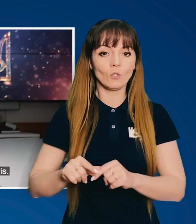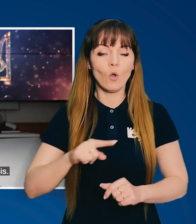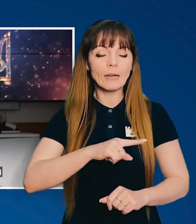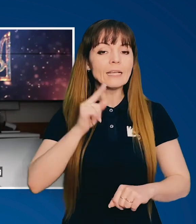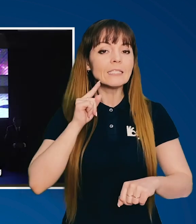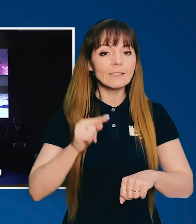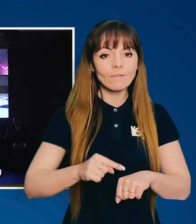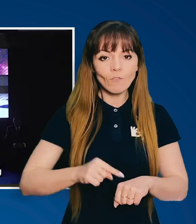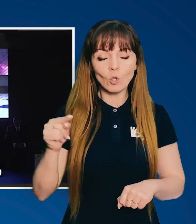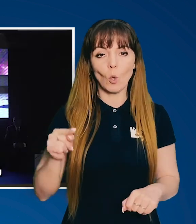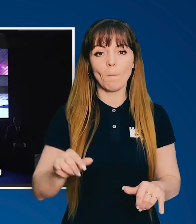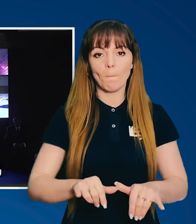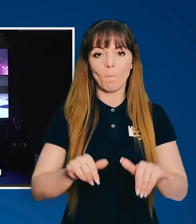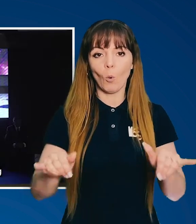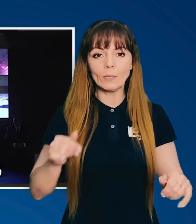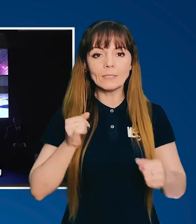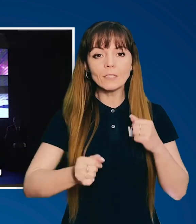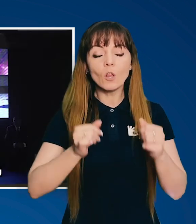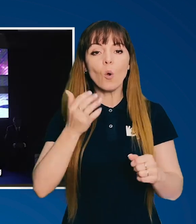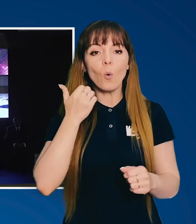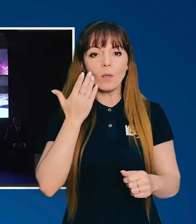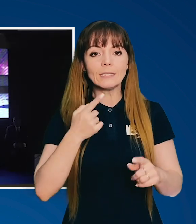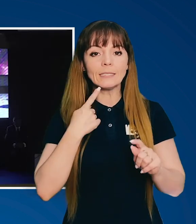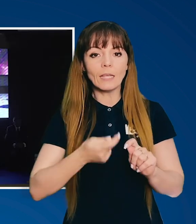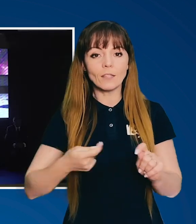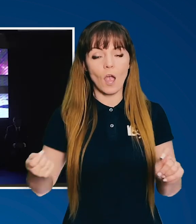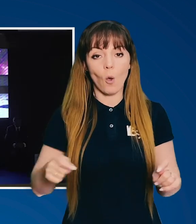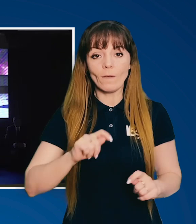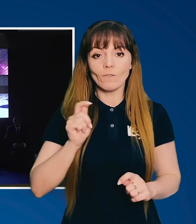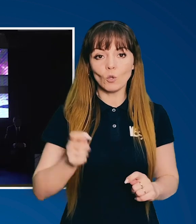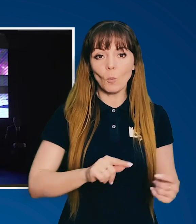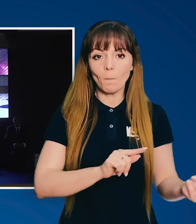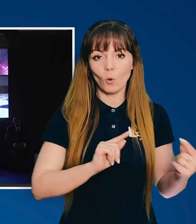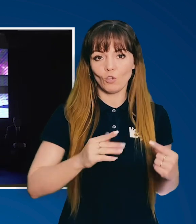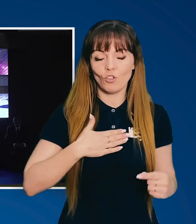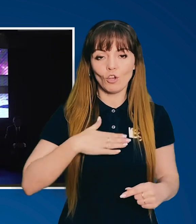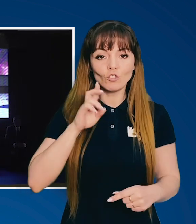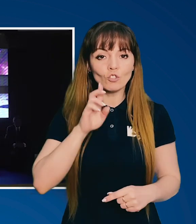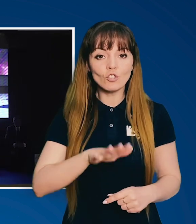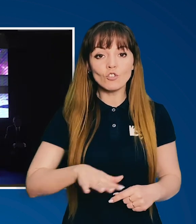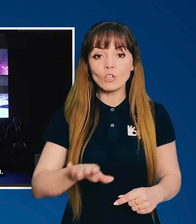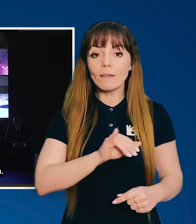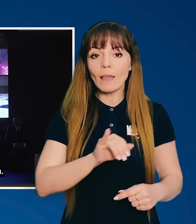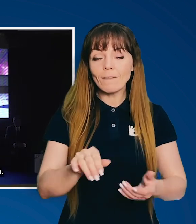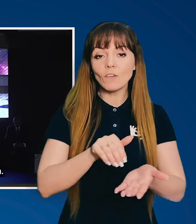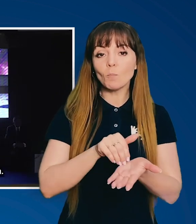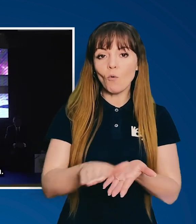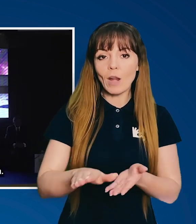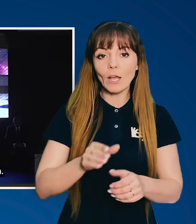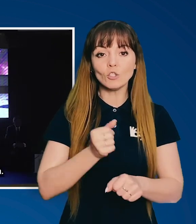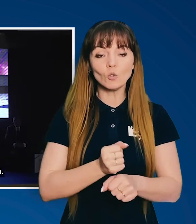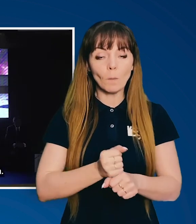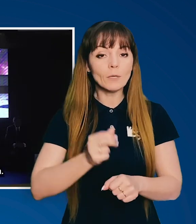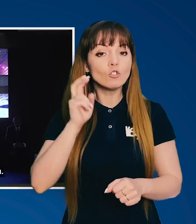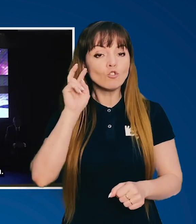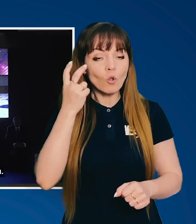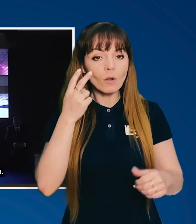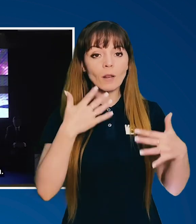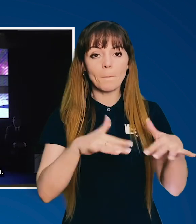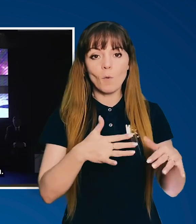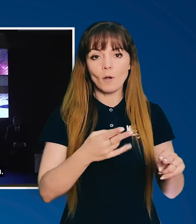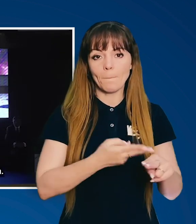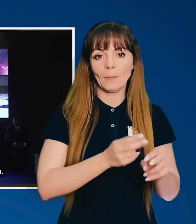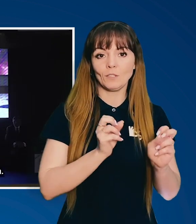кризу. І вона свідомо її посилює, коли затягує війну проти нашої держави. І відмовляється зробити